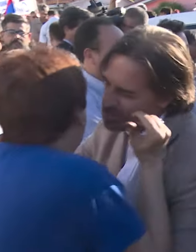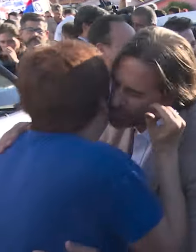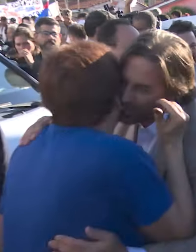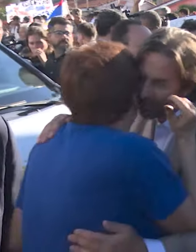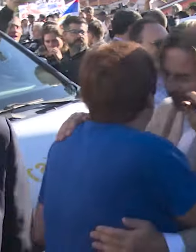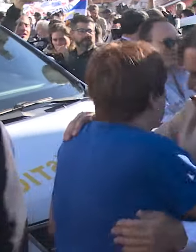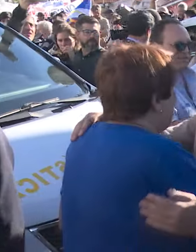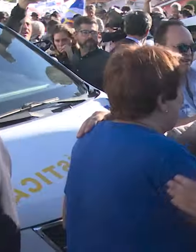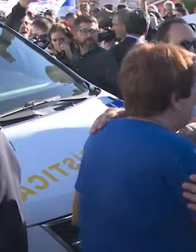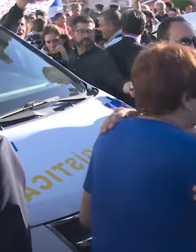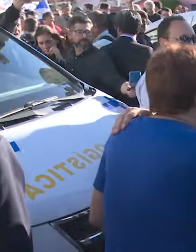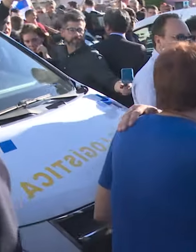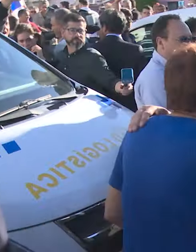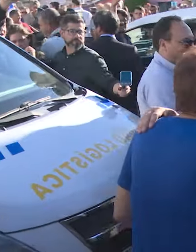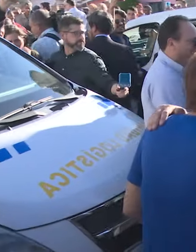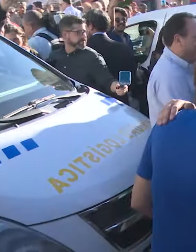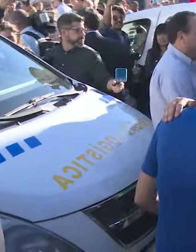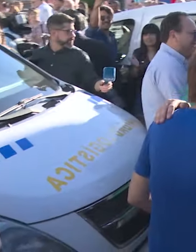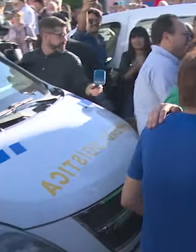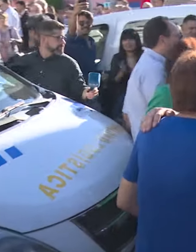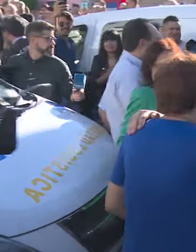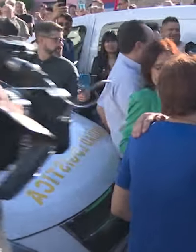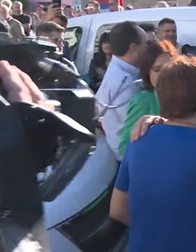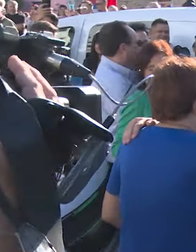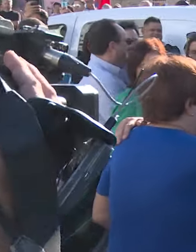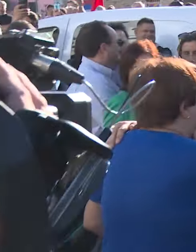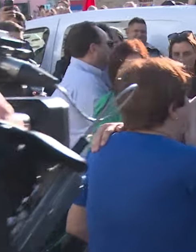eso es abrazar la vocación del servicio